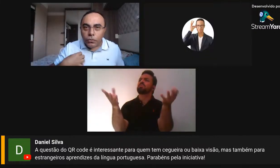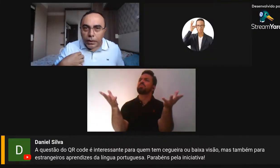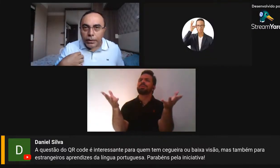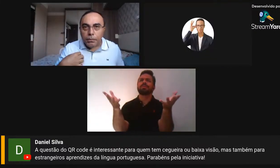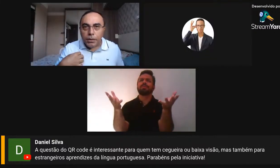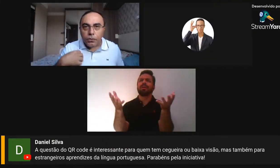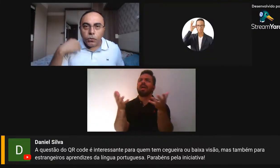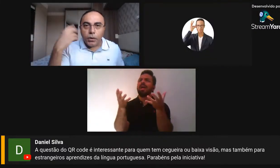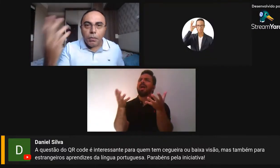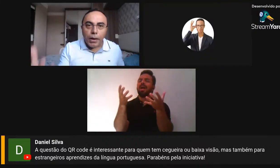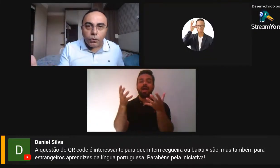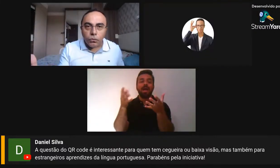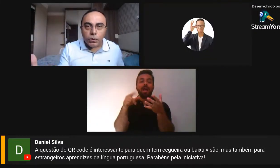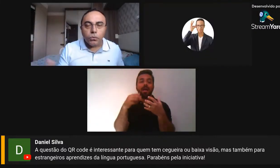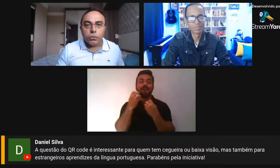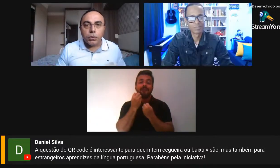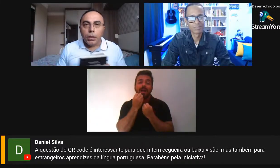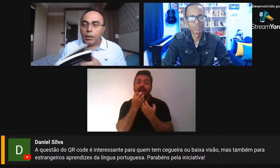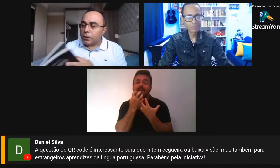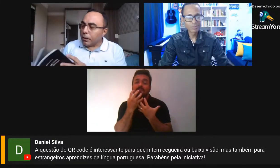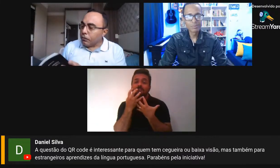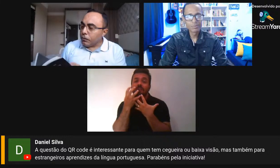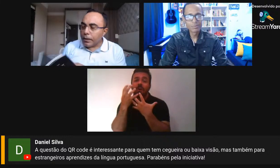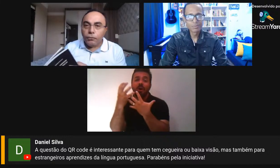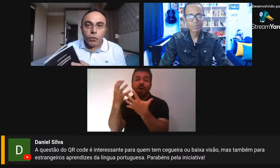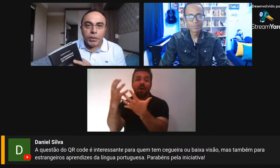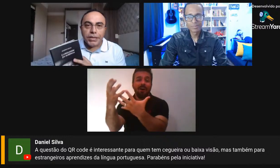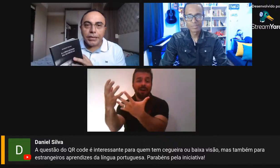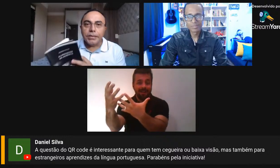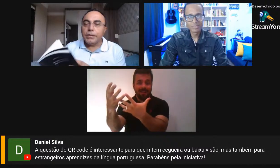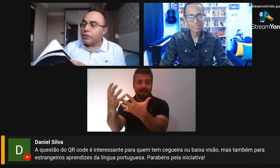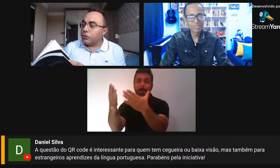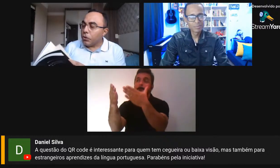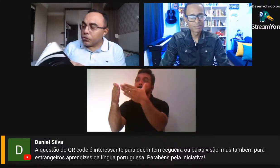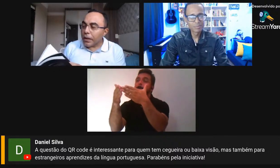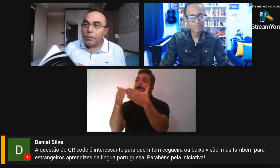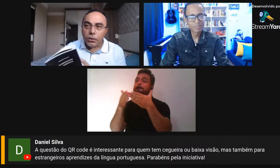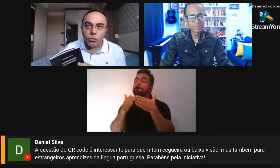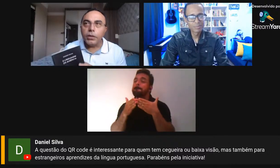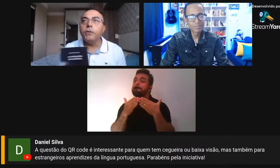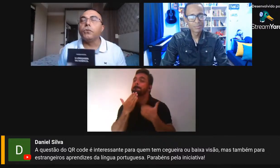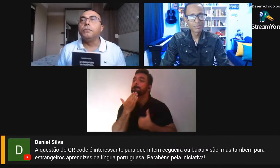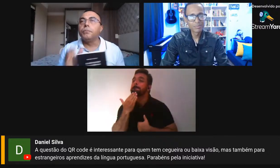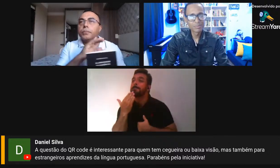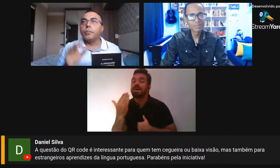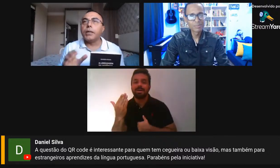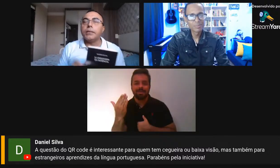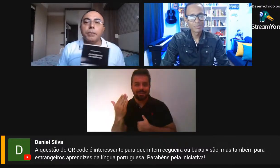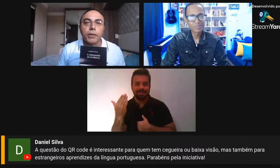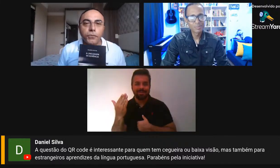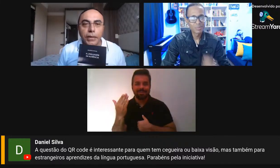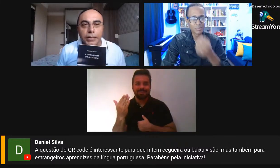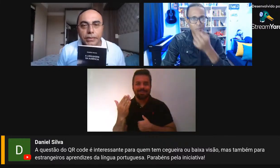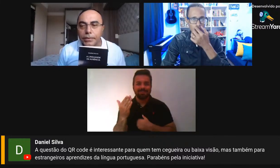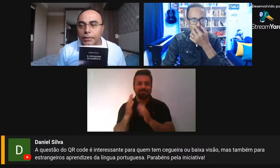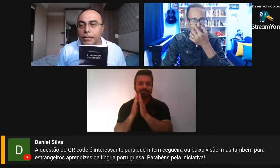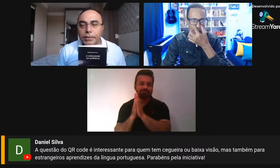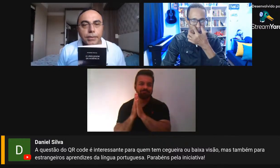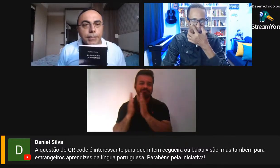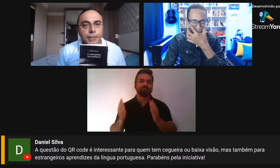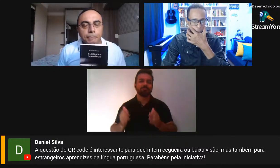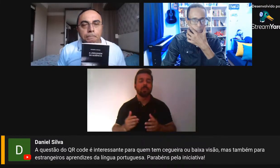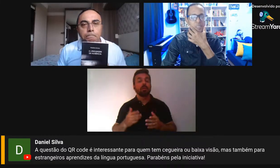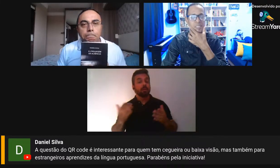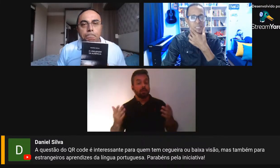lacuna em mim, ou que é uma lacuna em outro. Então, foi pensado nesse sentido. E eu termino o livro, pra terminar de falar nessa